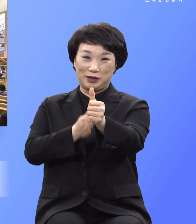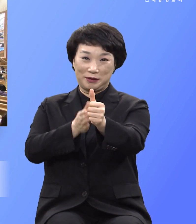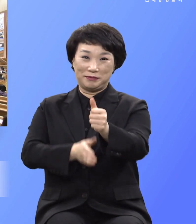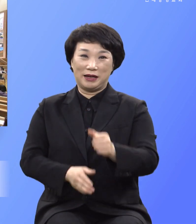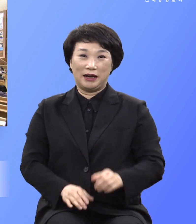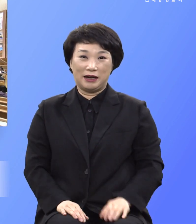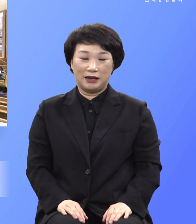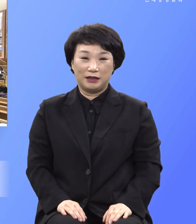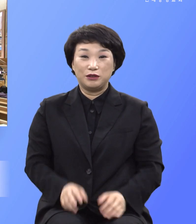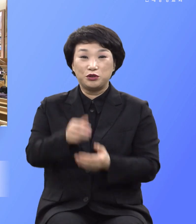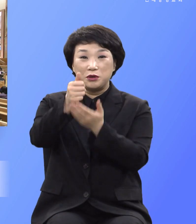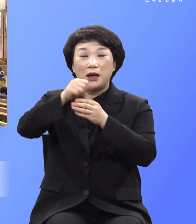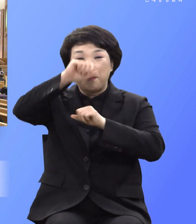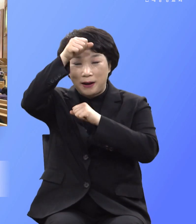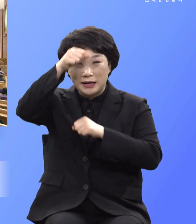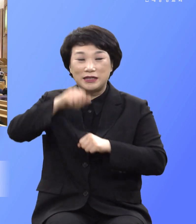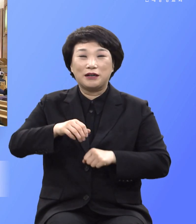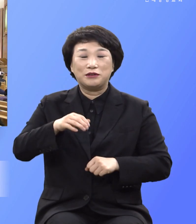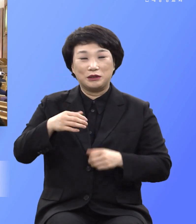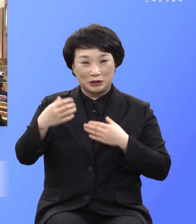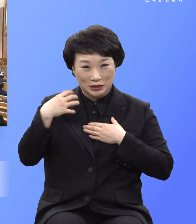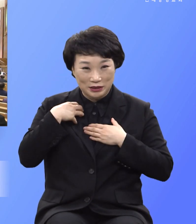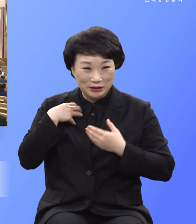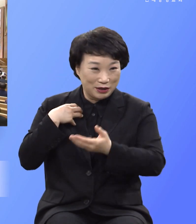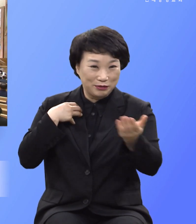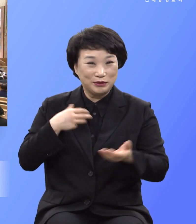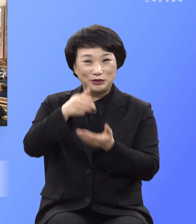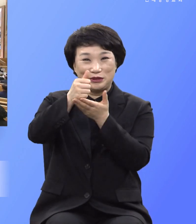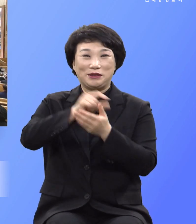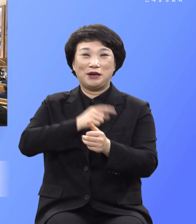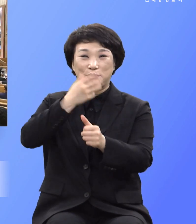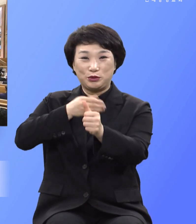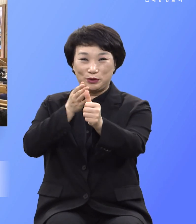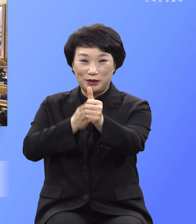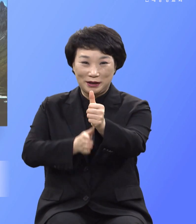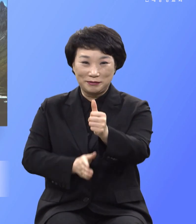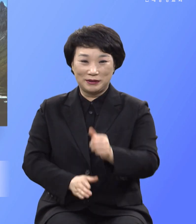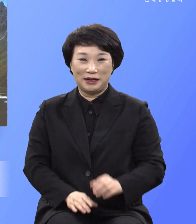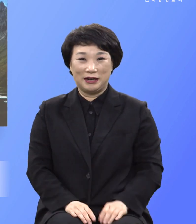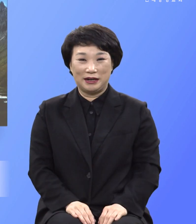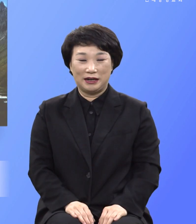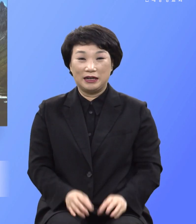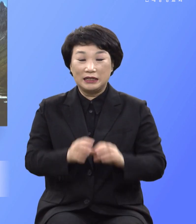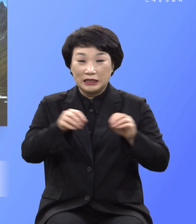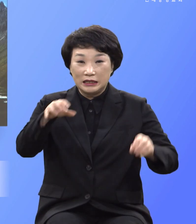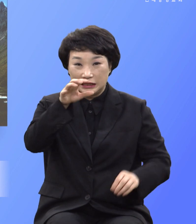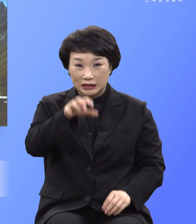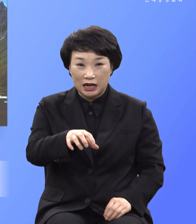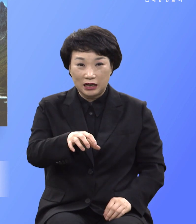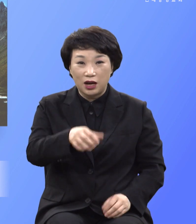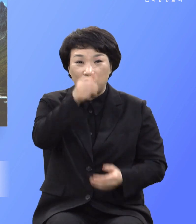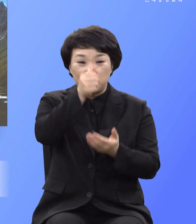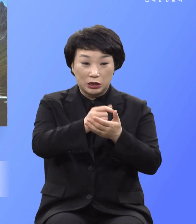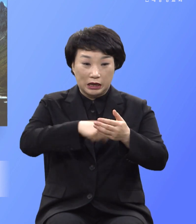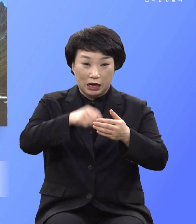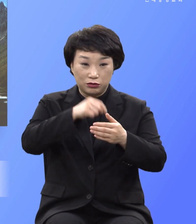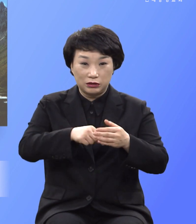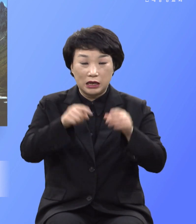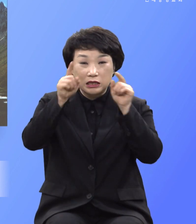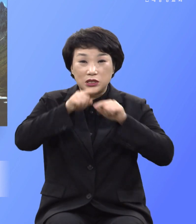주님의 팔자국이 되기를 주님의 이름으로 추간합니다 이 땅의 죄 아래서 지옥의 잔인한